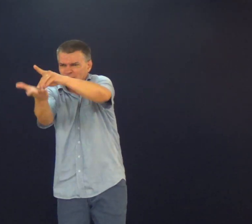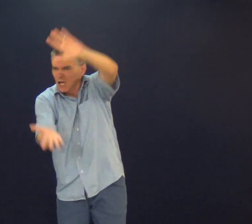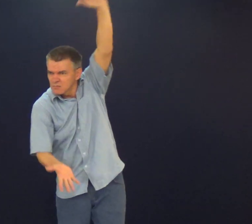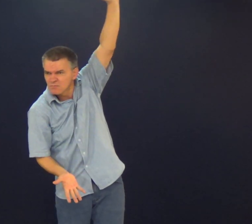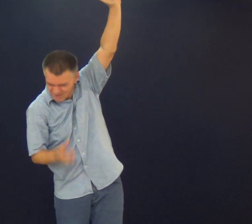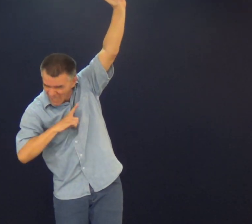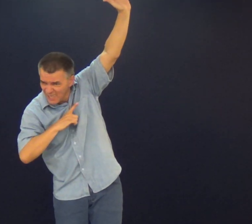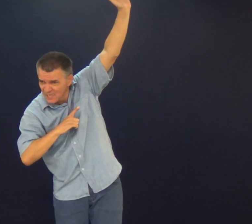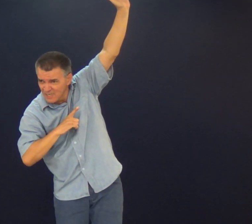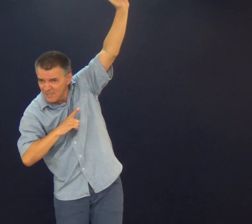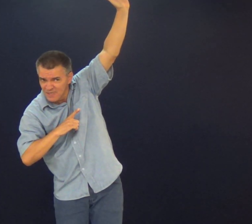isso? Não fala a verdade Jogue a sua mão